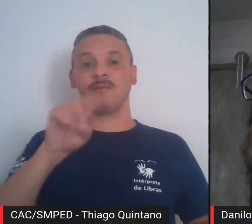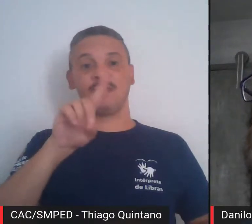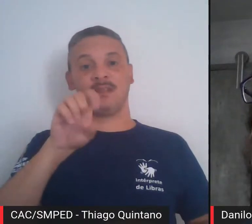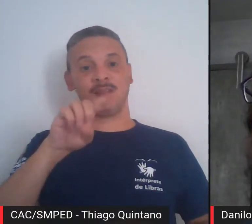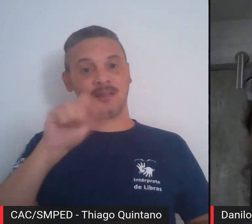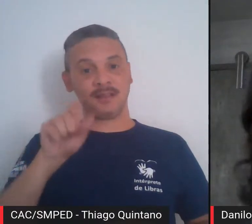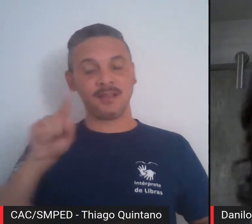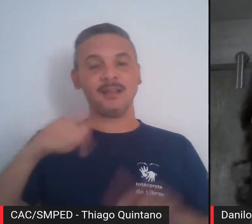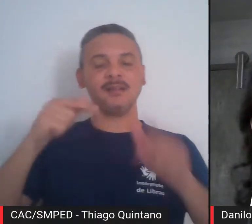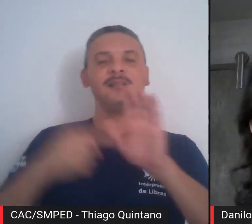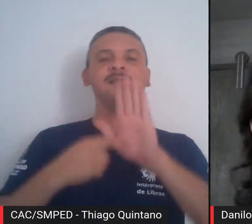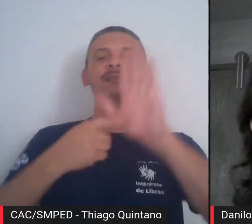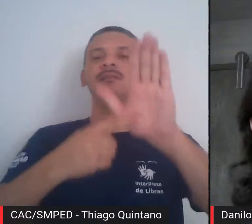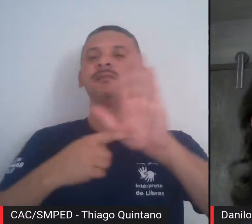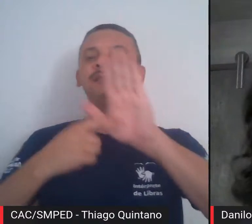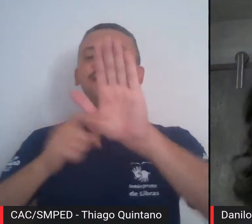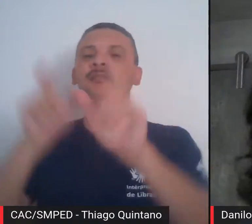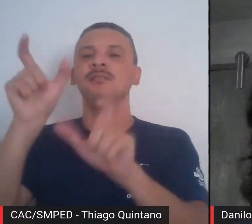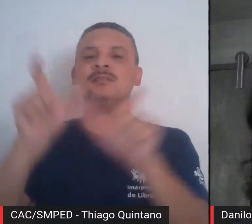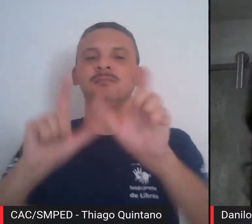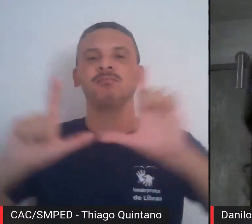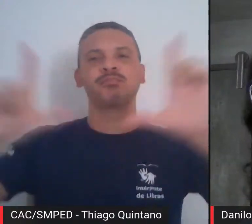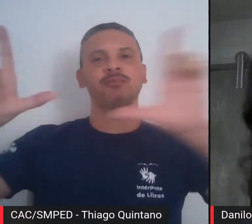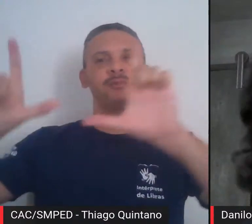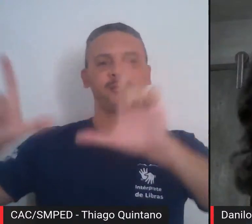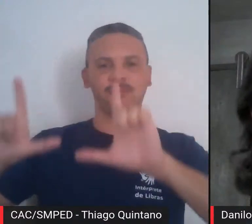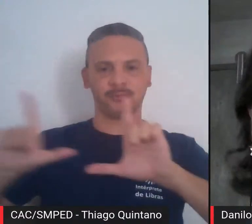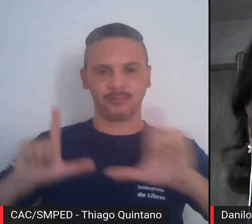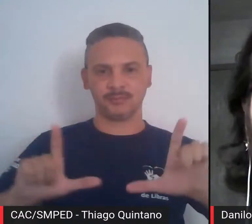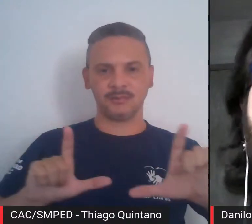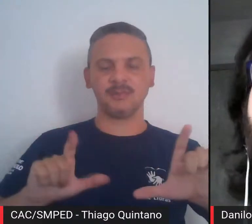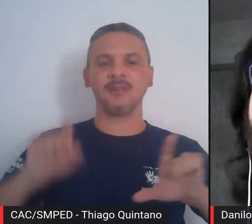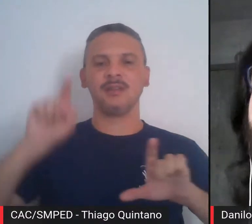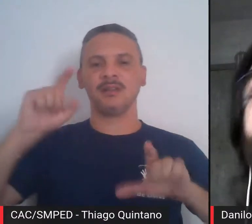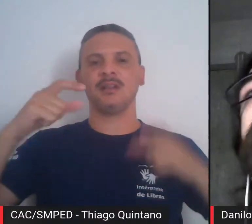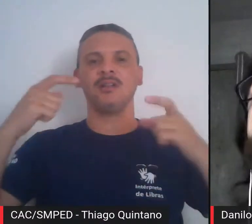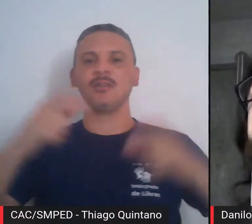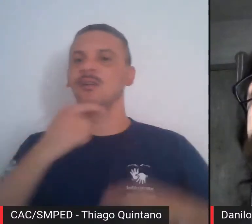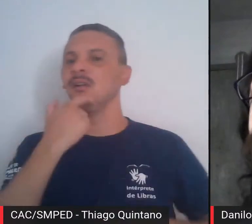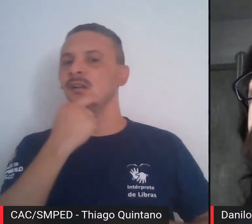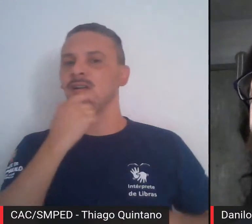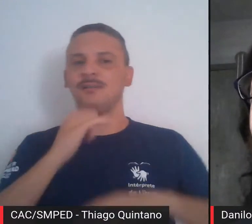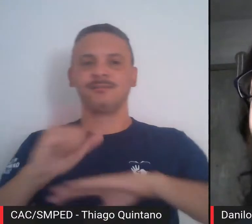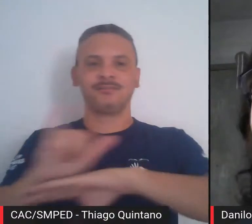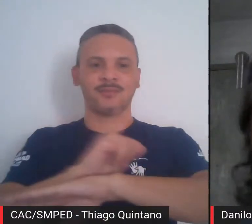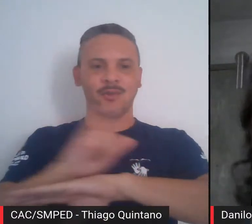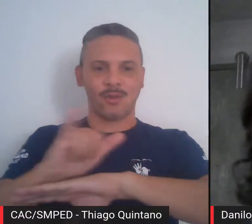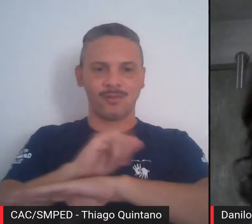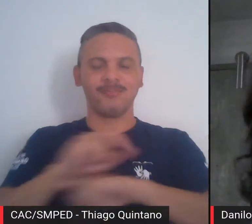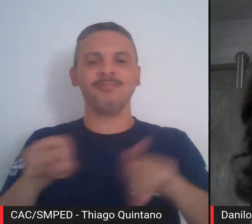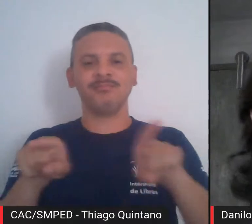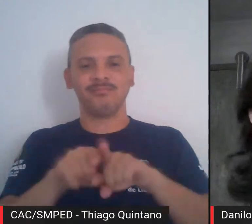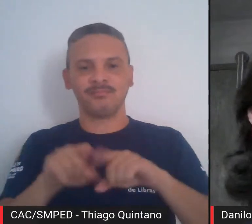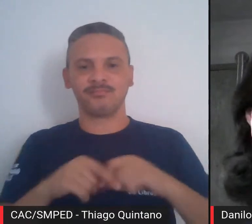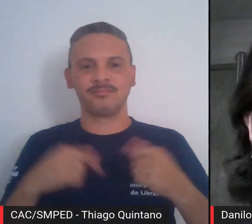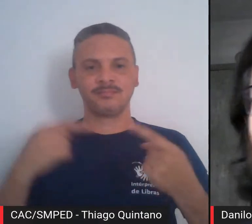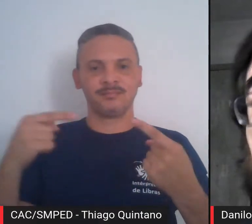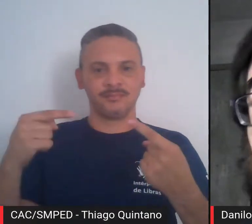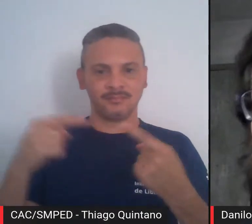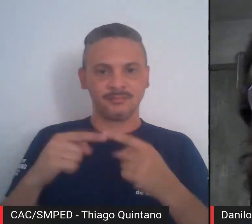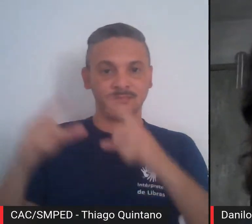realiza exposição individual no International Center of Photography em New York e na Maison Européenne de la